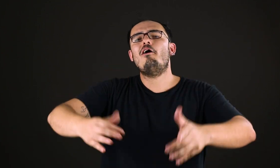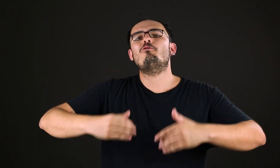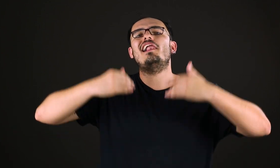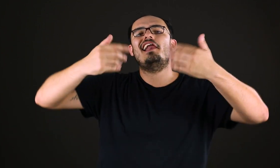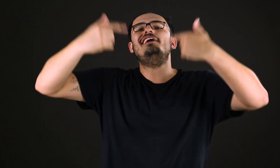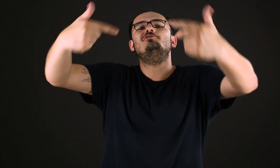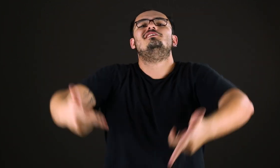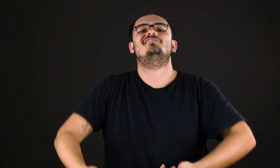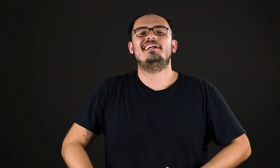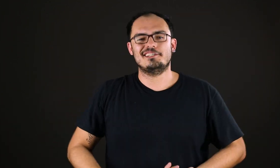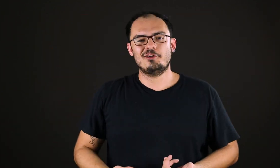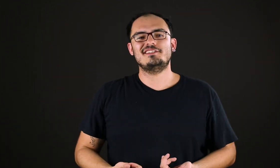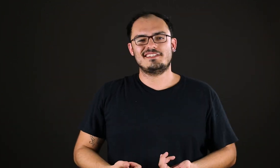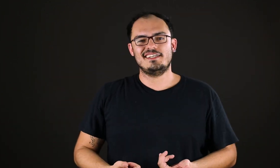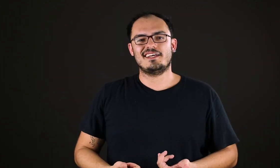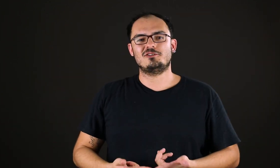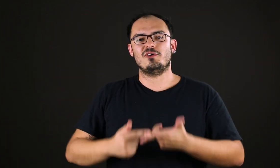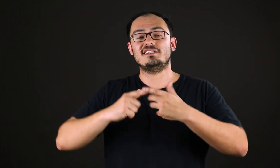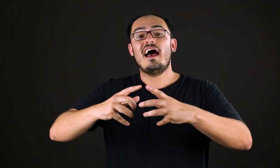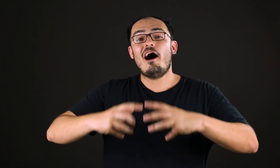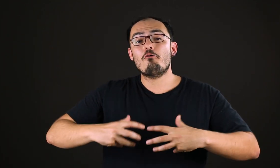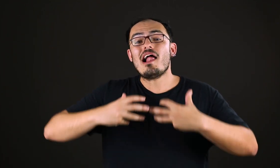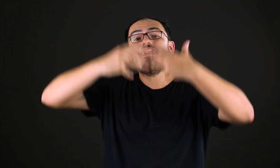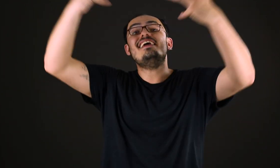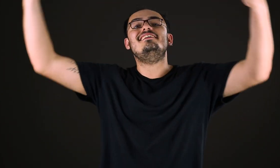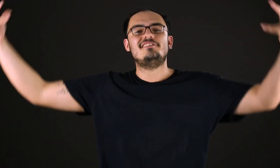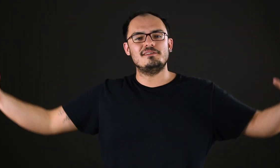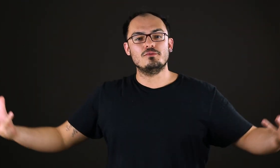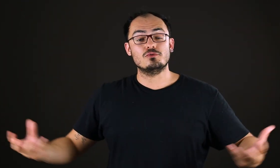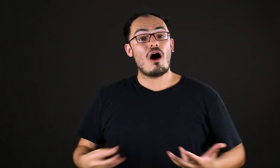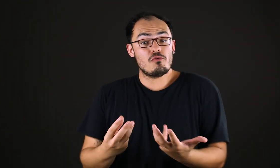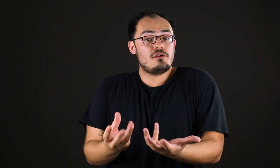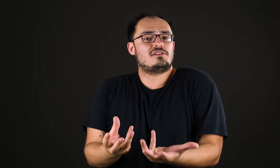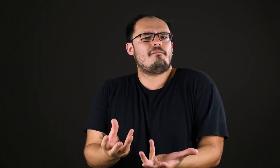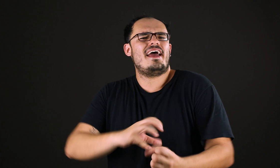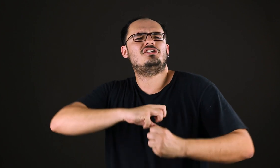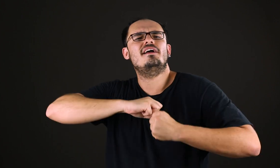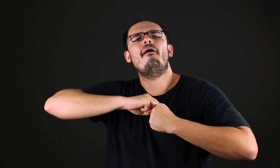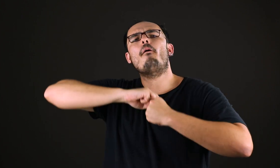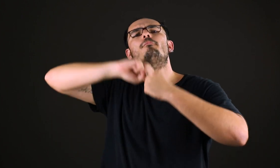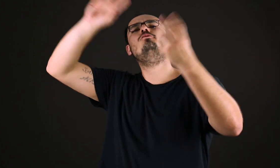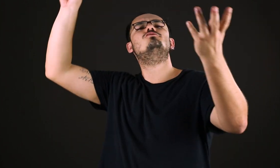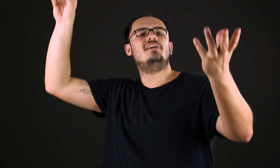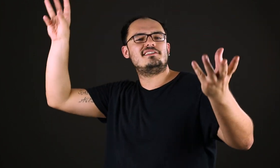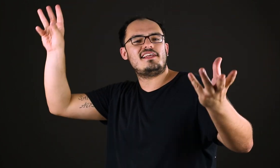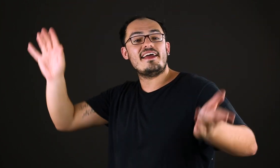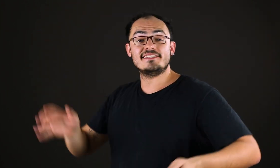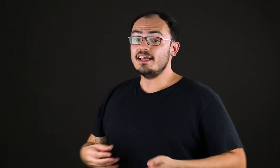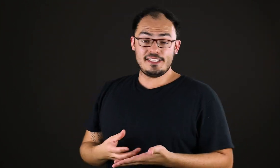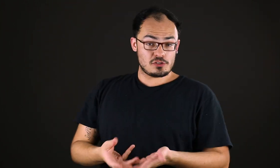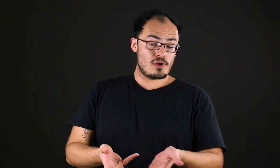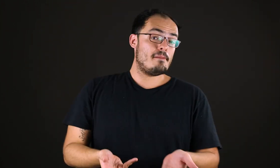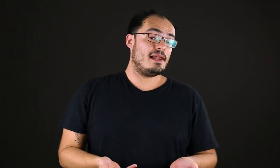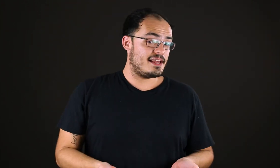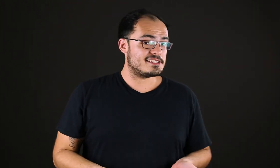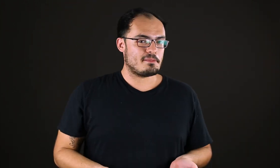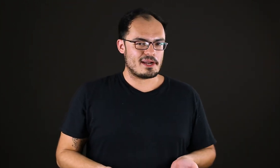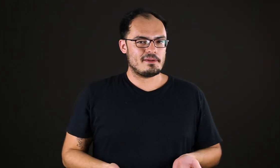algo além do que está nas nossas sensações. Algo além desse mundo. Algo que nos remete ao mundo das ideias. Isso é beleza para